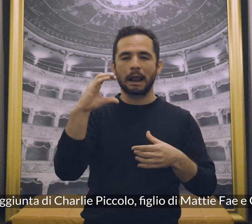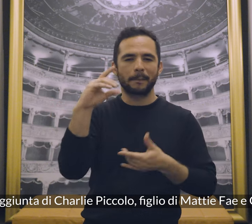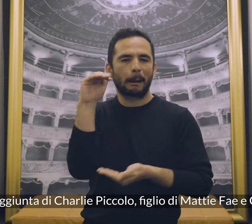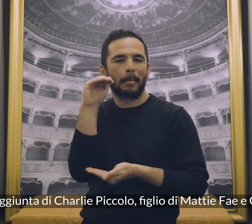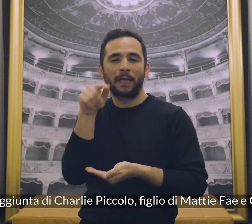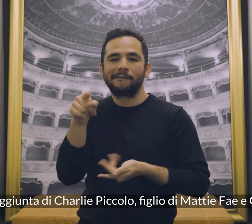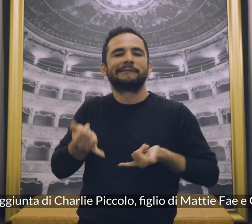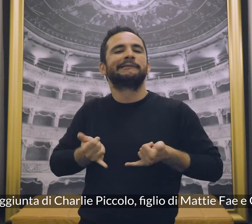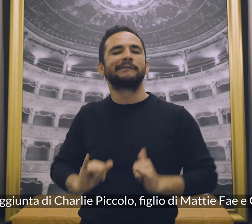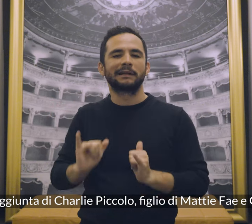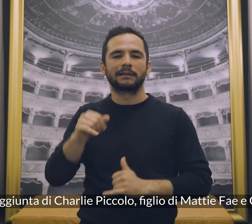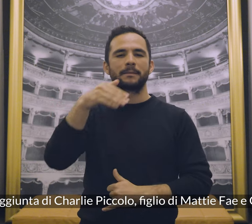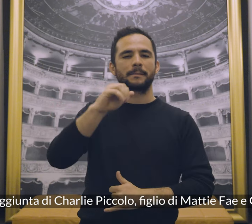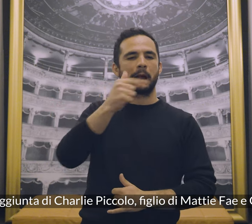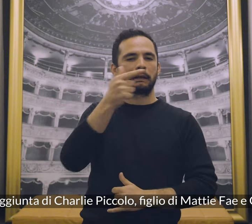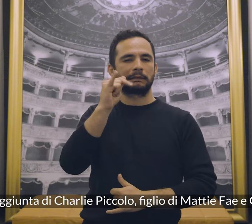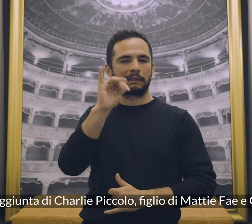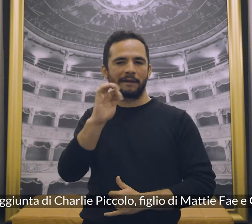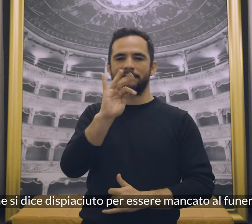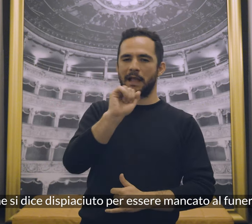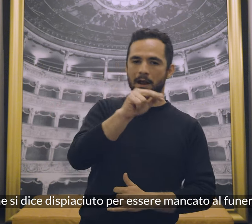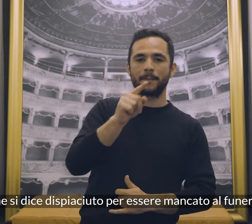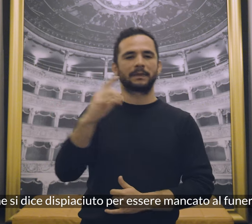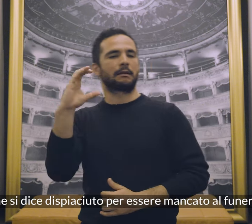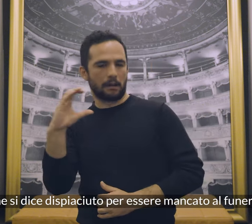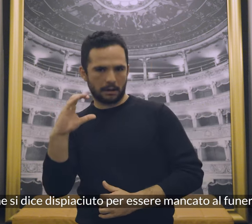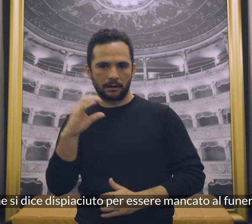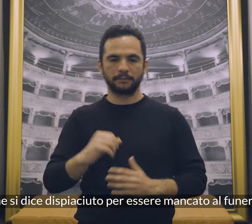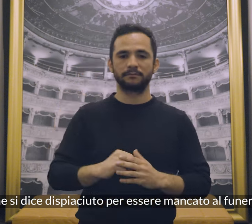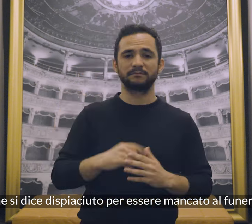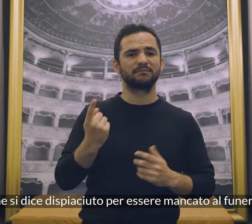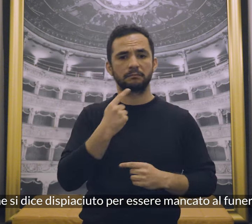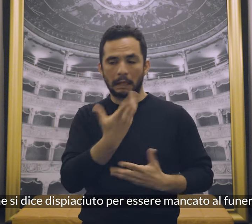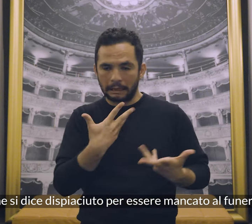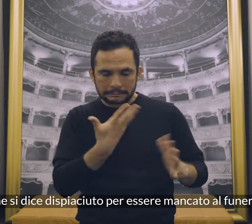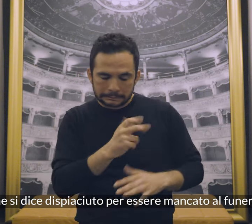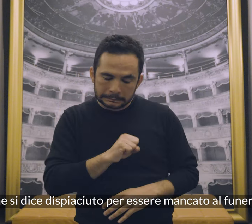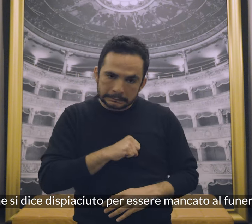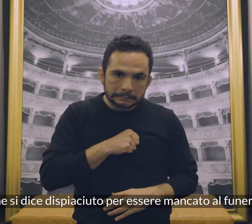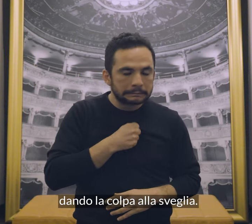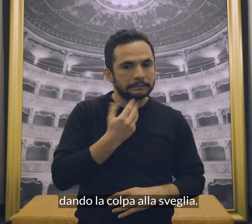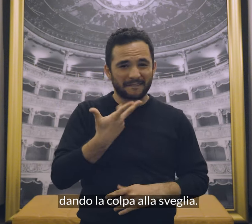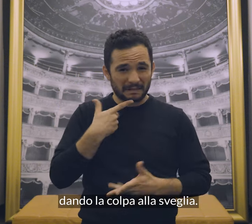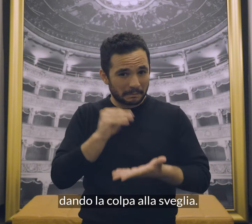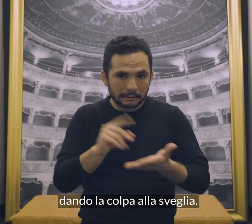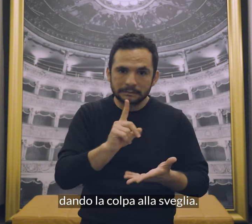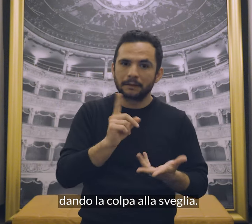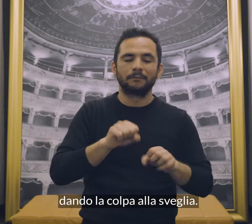figlio di Mettifei e Charlie, che si dice dispiaciuto per essere mancato al funerale, dando la colpa alla